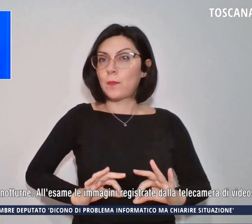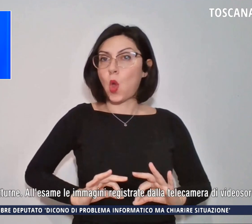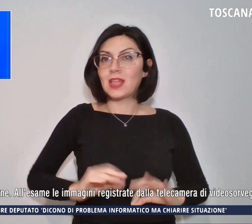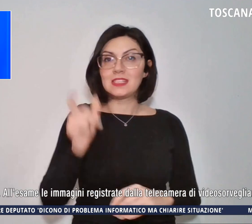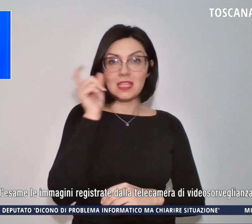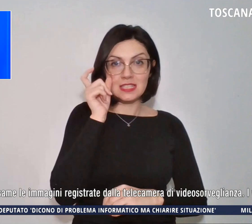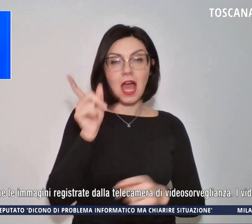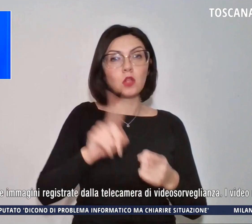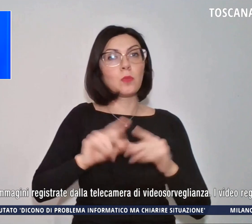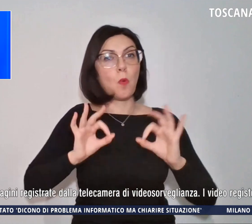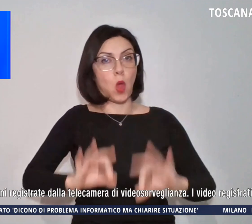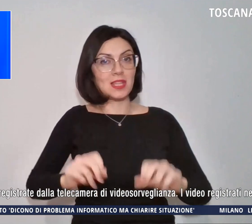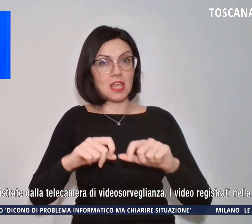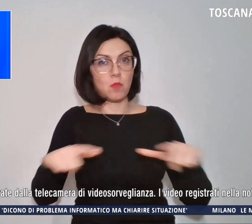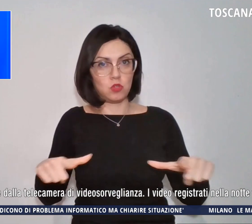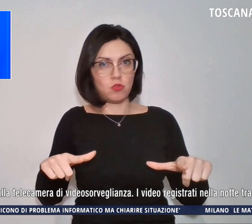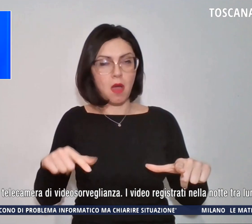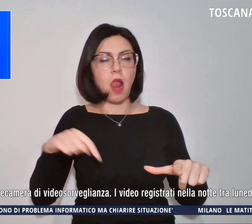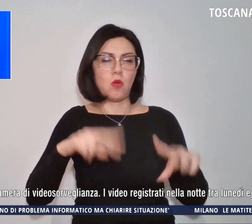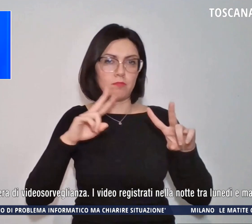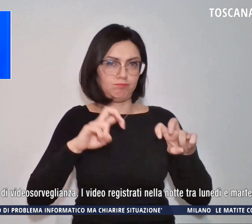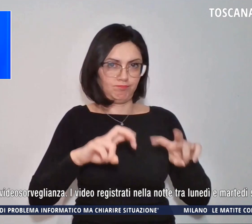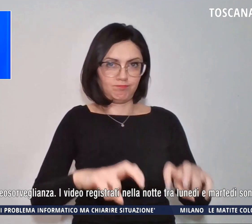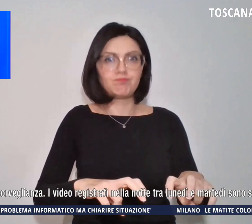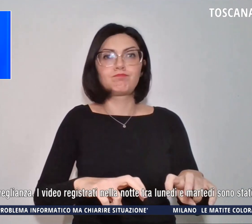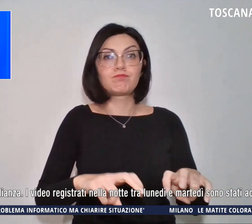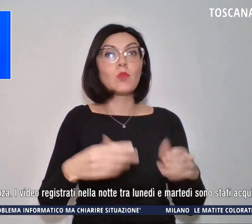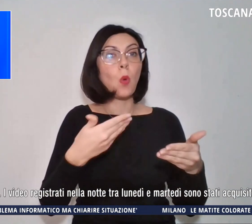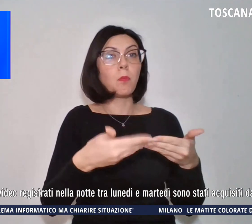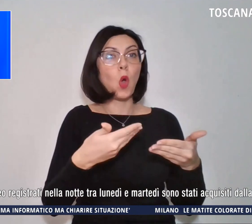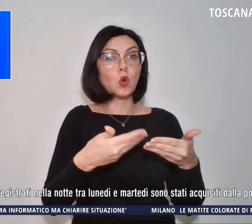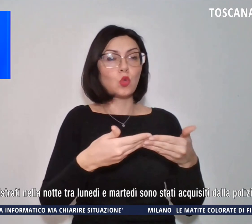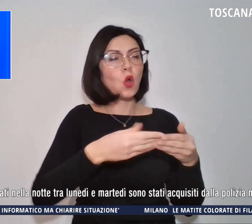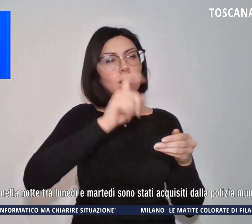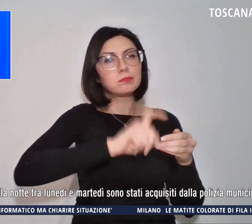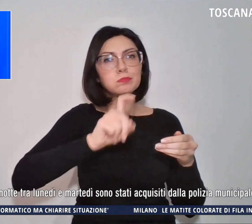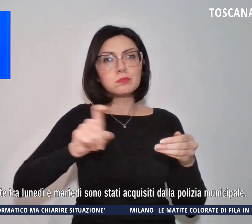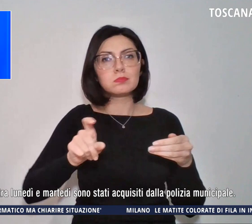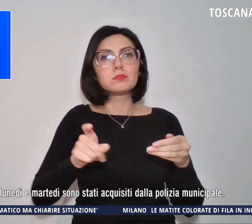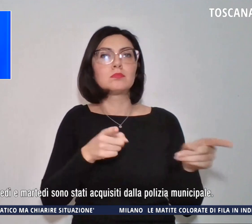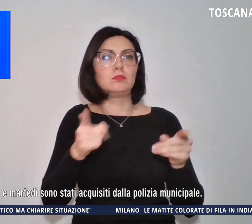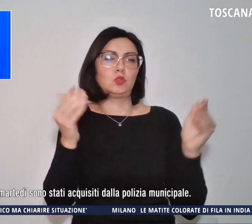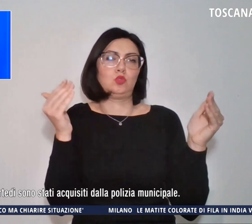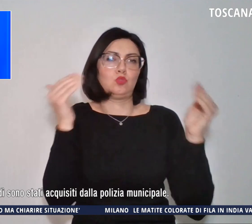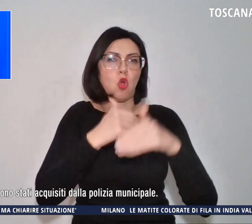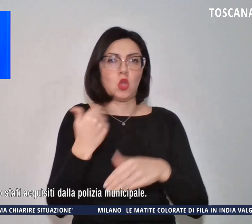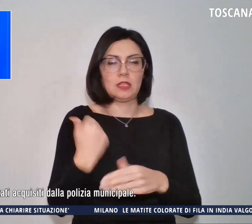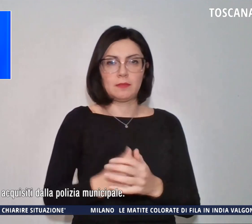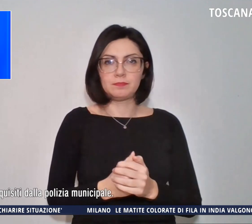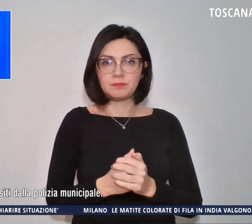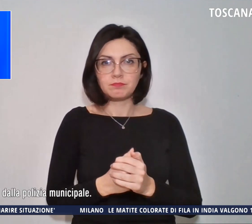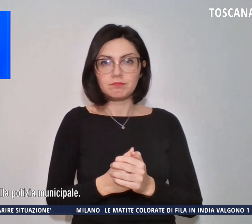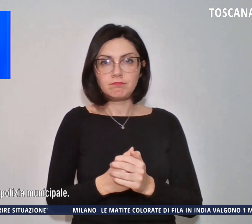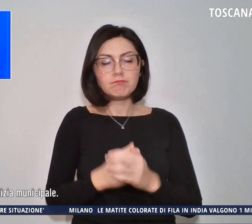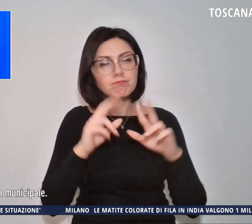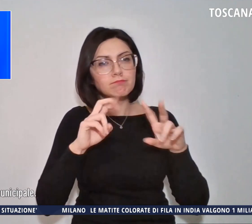Municipale indagano il portone sarebbe stato sporcato durante la notte. All'esame